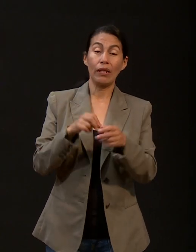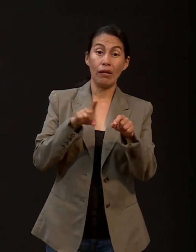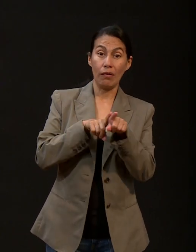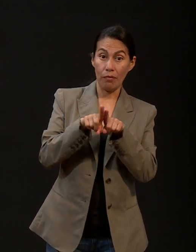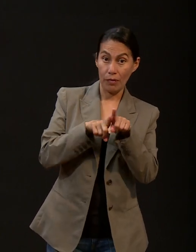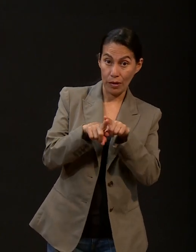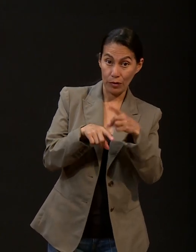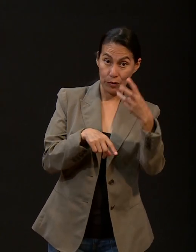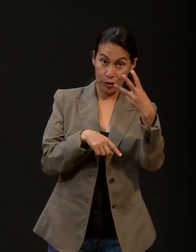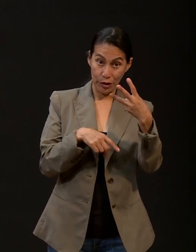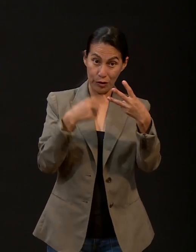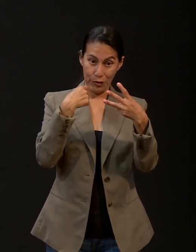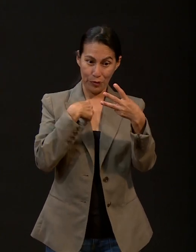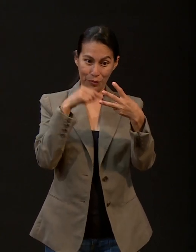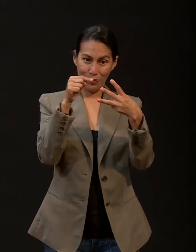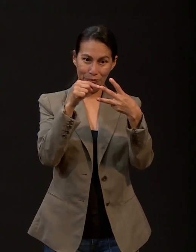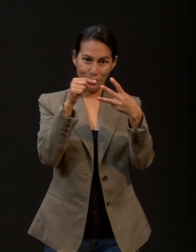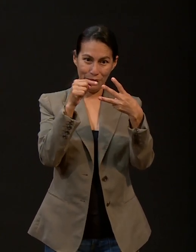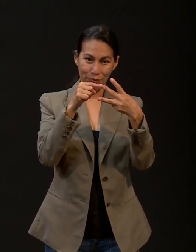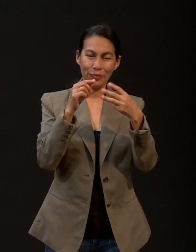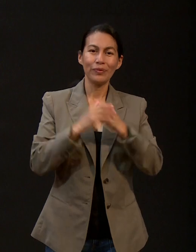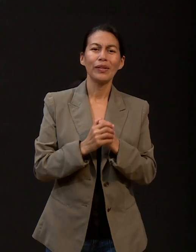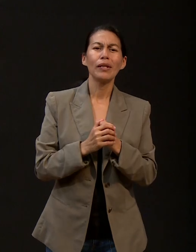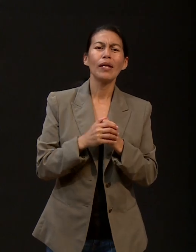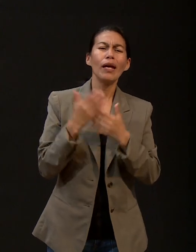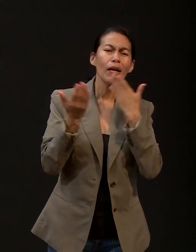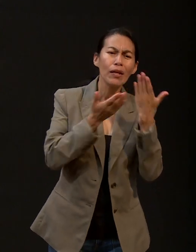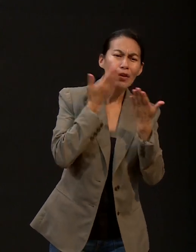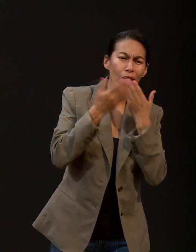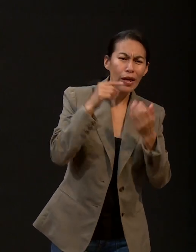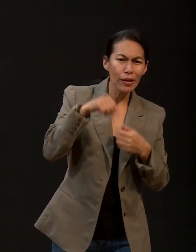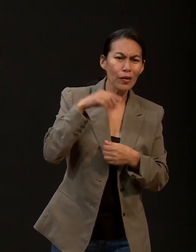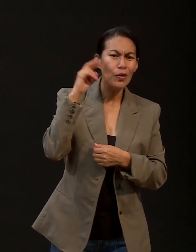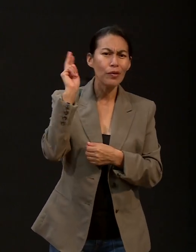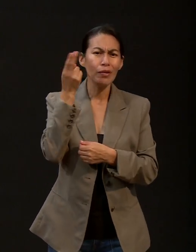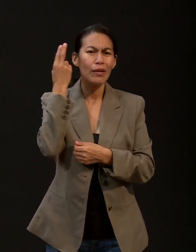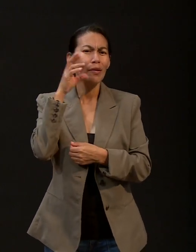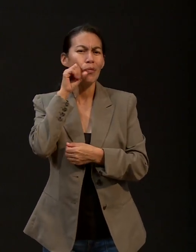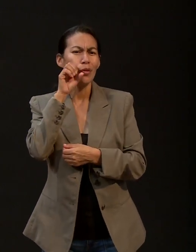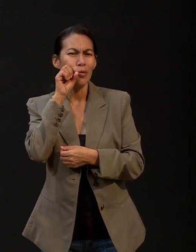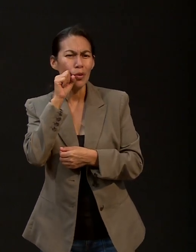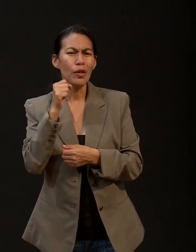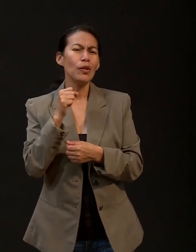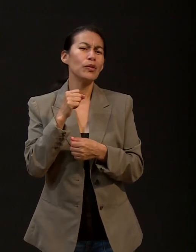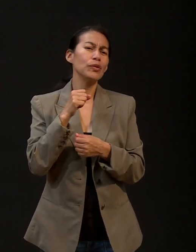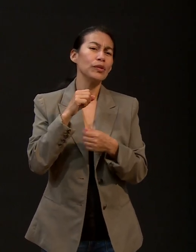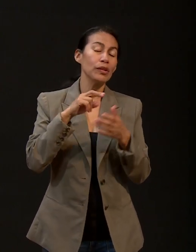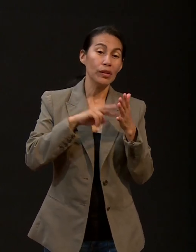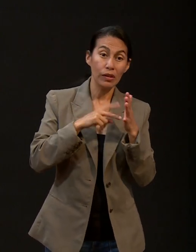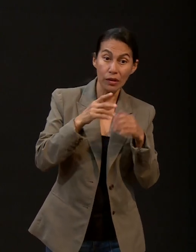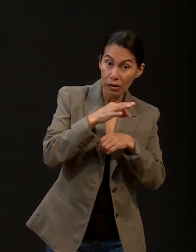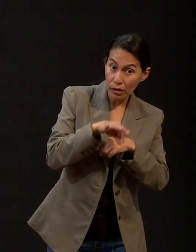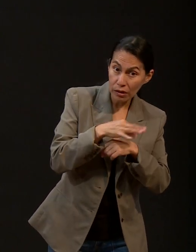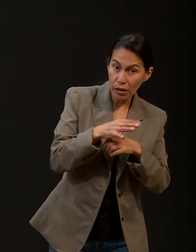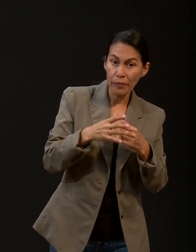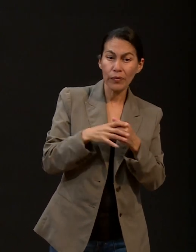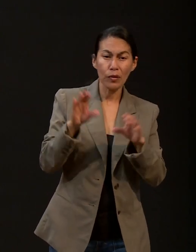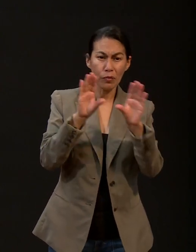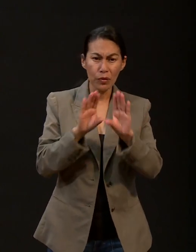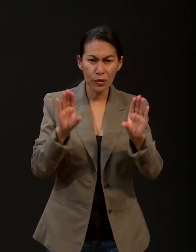de tres hermanos. Estudié Ingeniería Industrial y de Sistemas aquí en la Universidad de Montemorelos. También cursé una maestría en